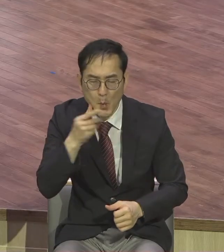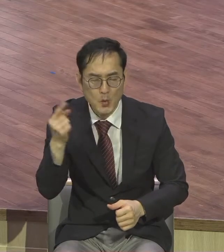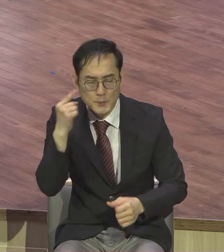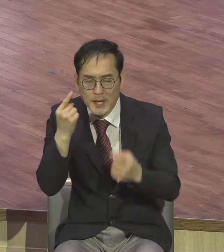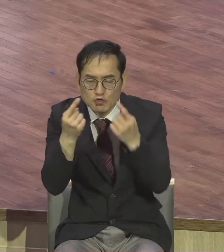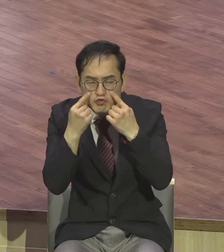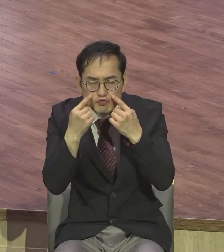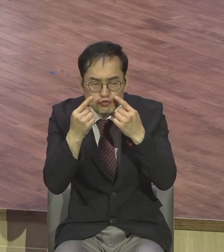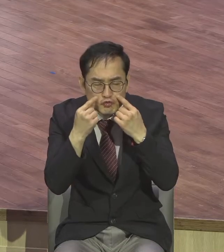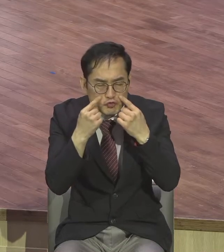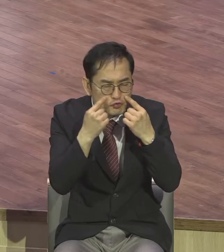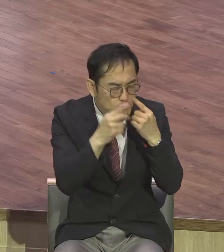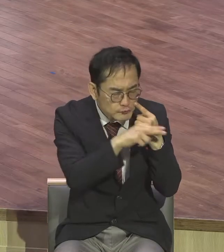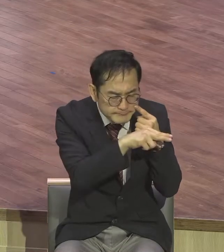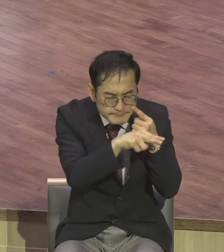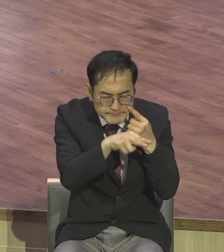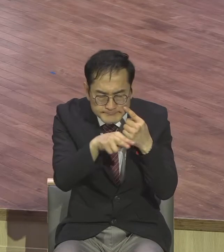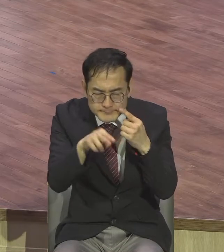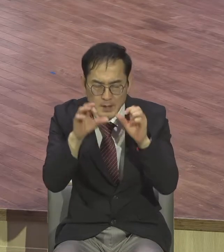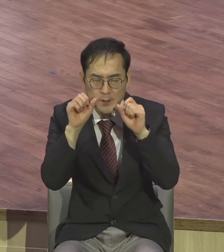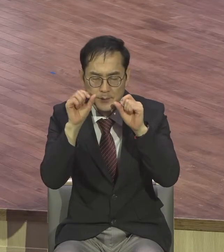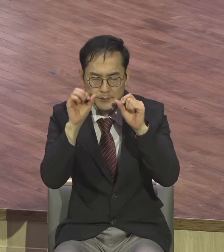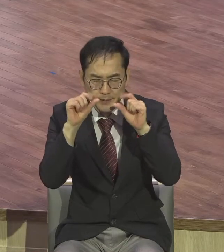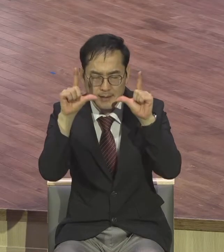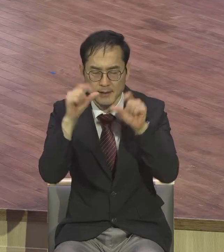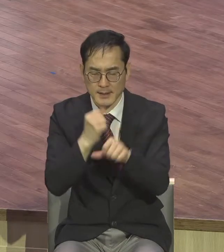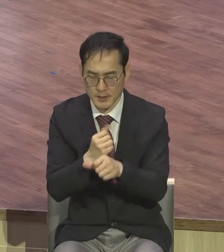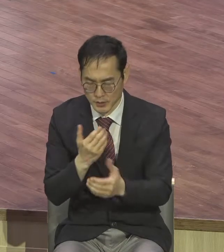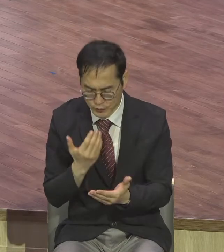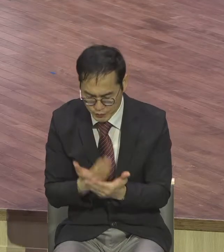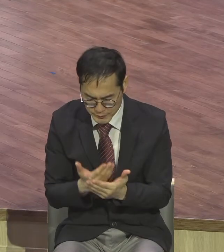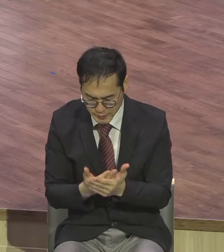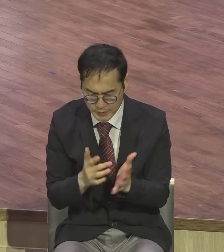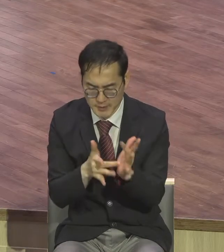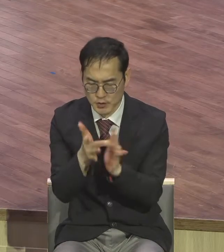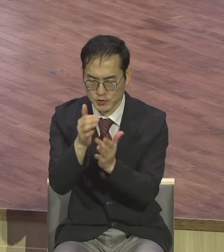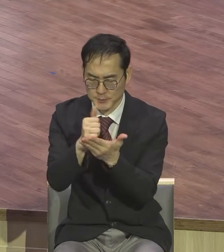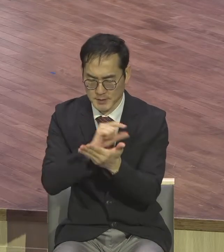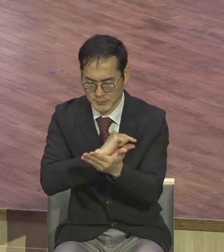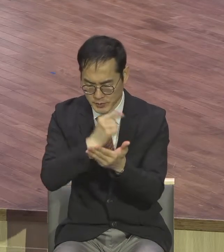복음체질을 되게 하야 주옵사사 예수 전 받도록 기도합니다 아멘